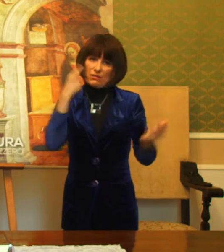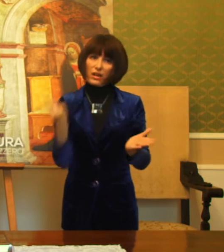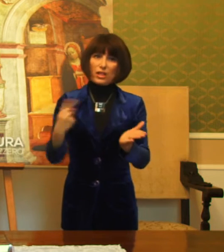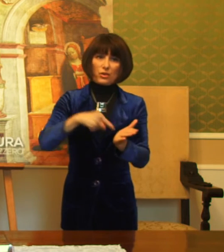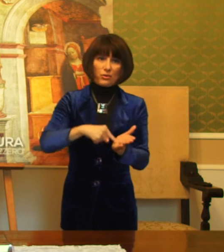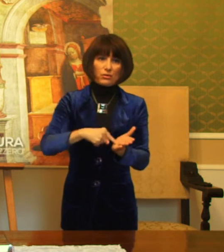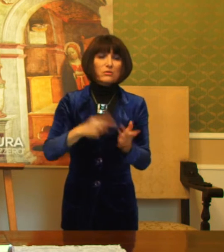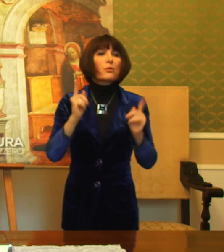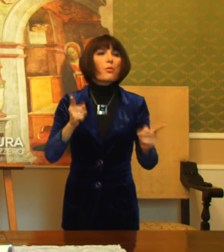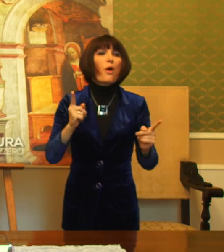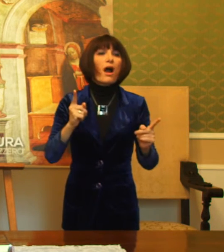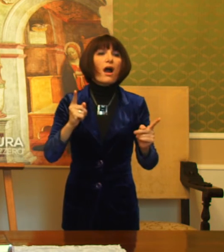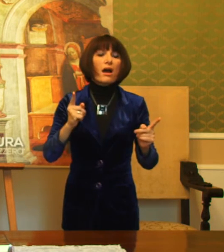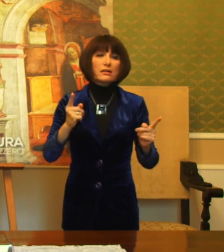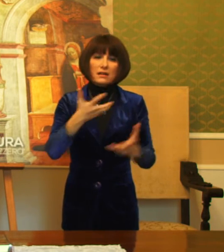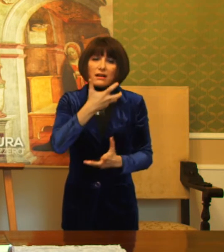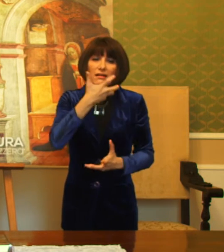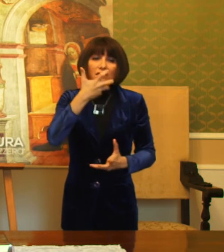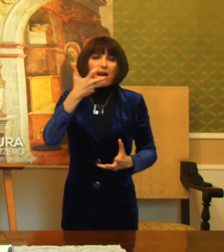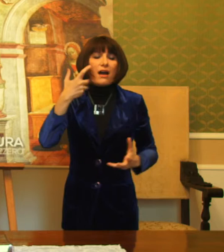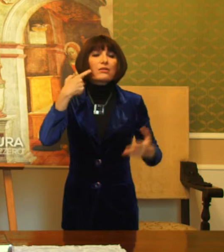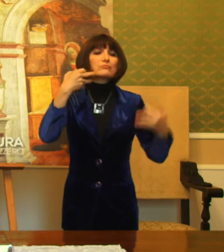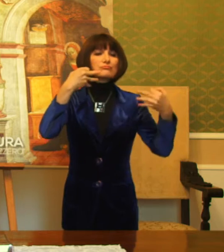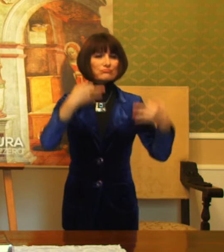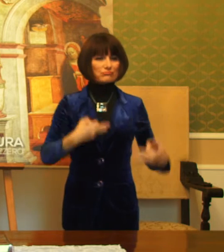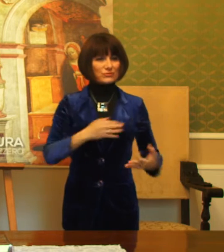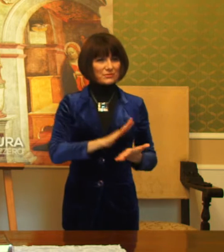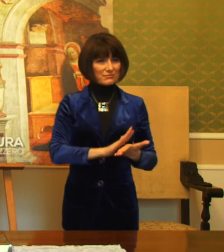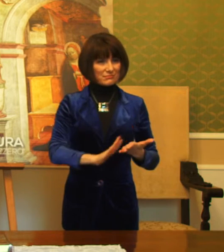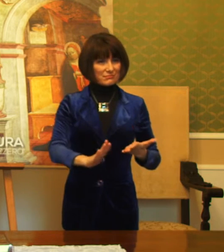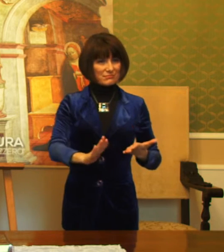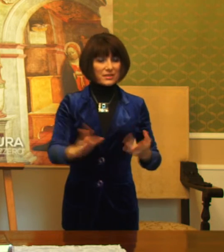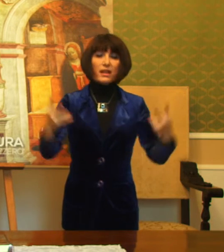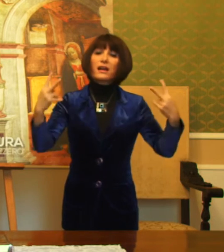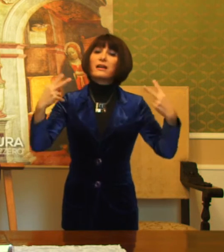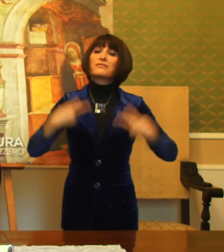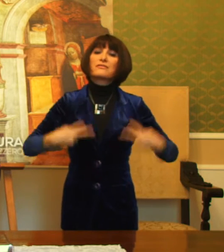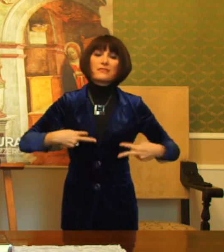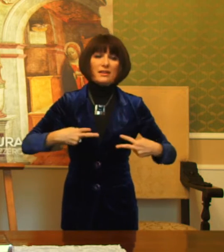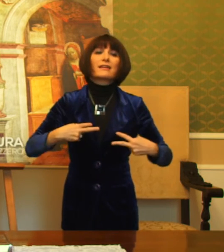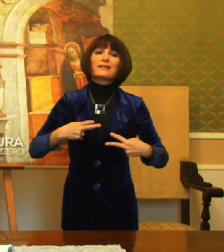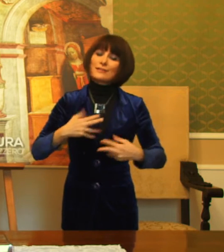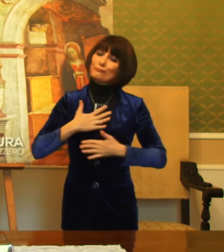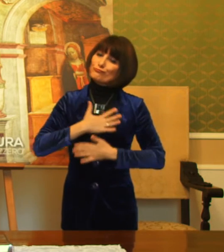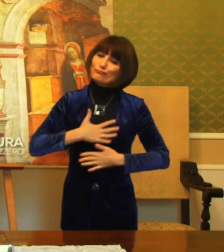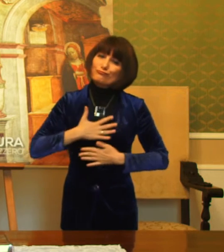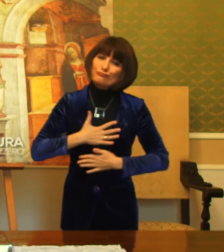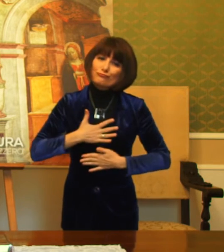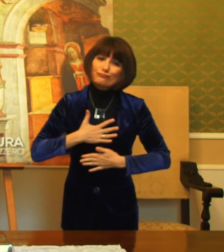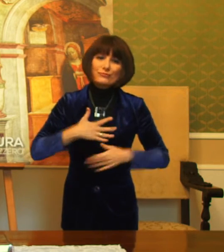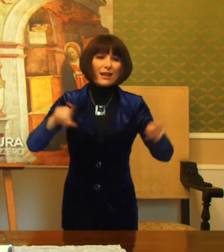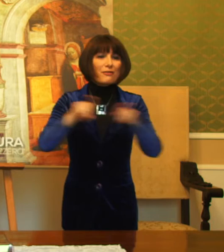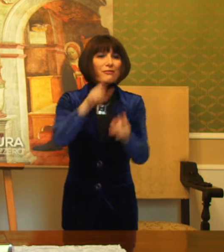della sobrietà, il valore dell'apprezzamento della vita e della solidarietà con i nostri